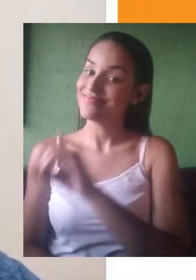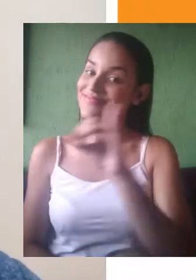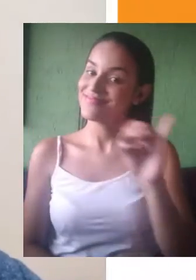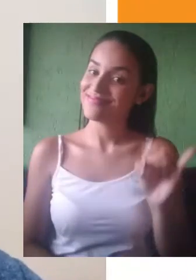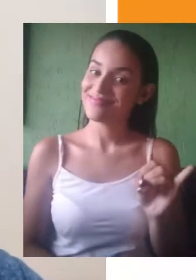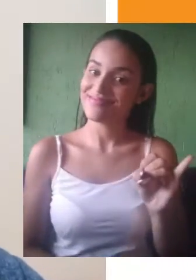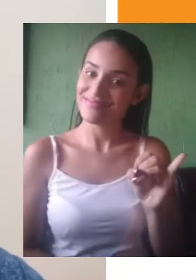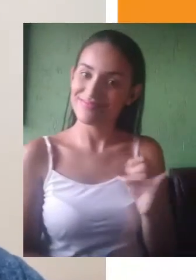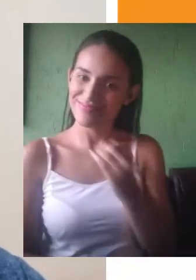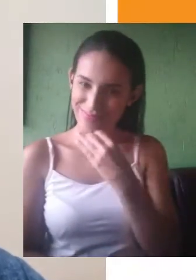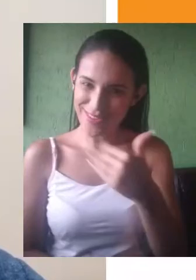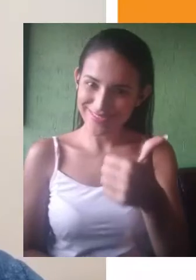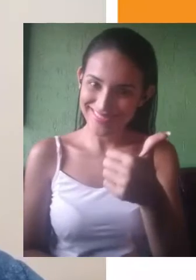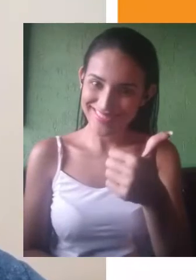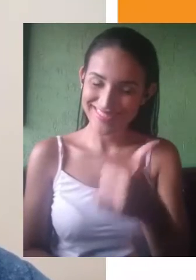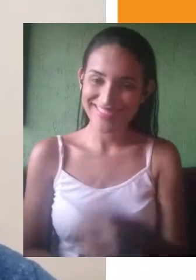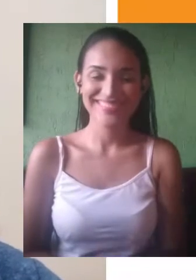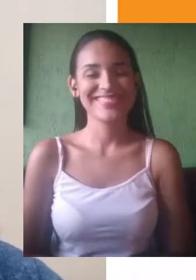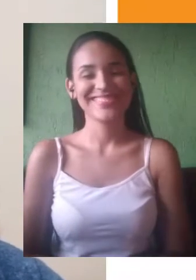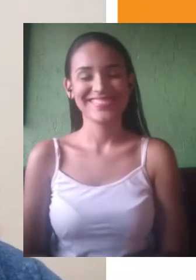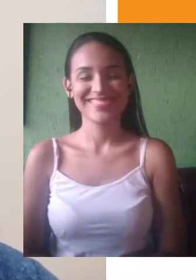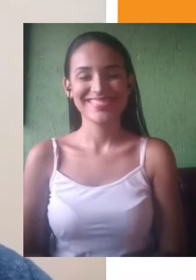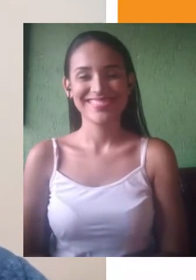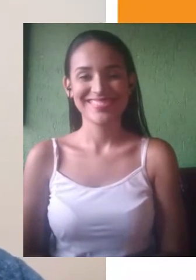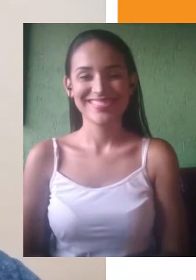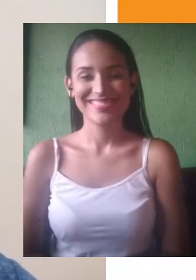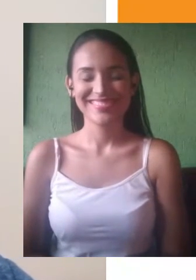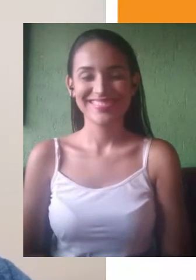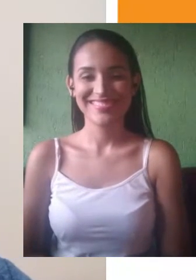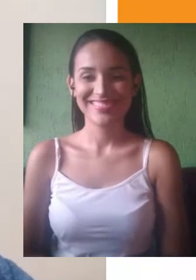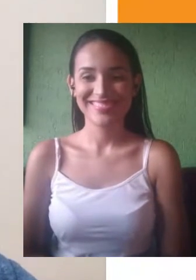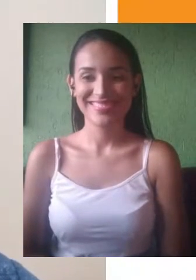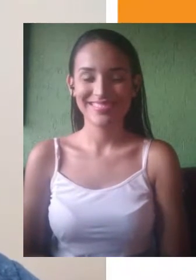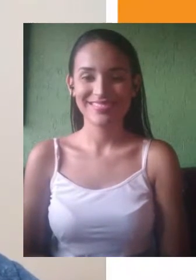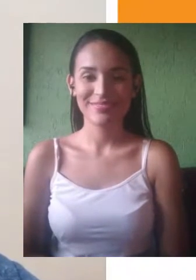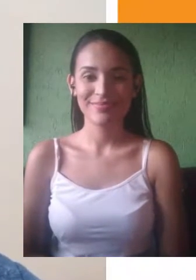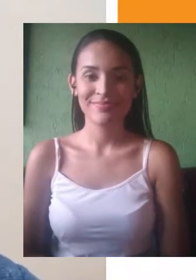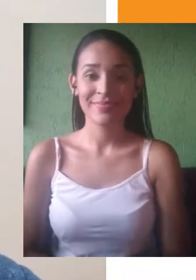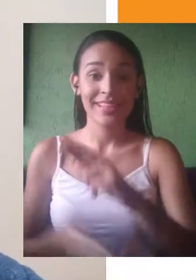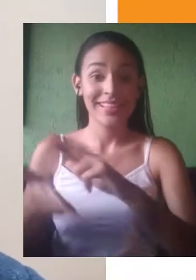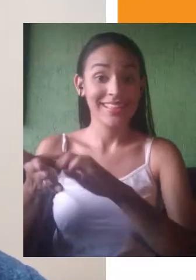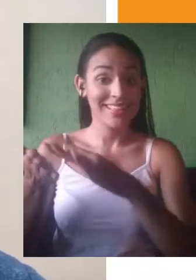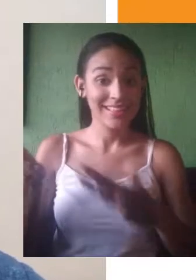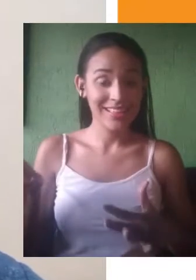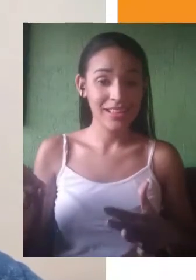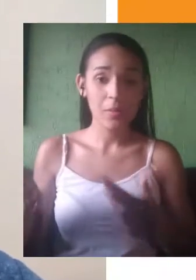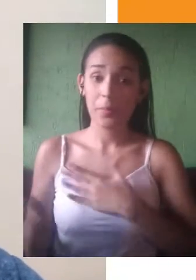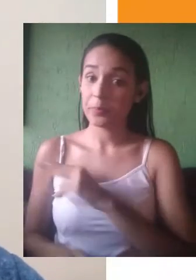Olá pessoal, tudo bem com vocês? Sejam bem-vindos a mais uma videoaula de redação do PVS. Eu sou Conceição